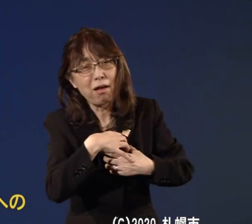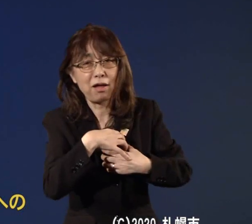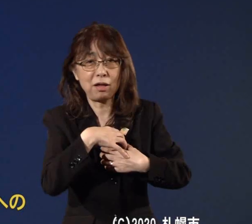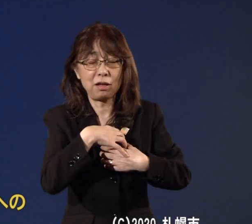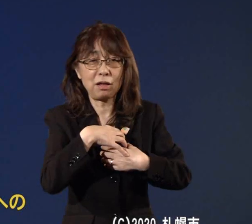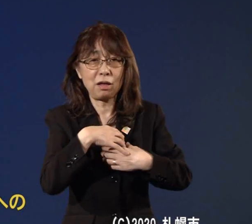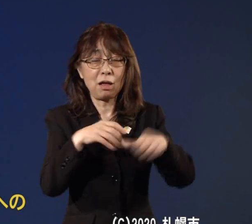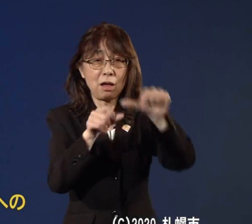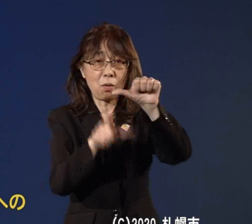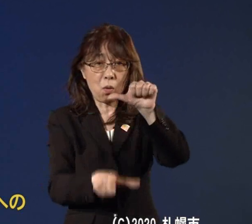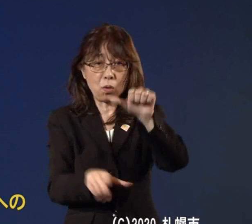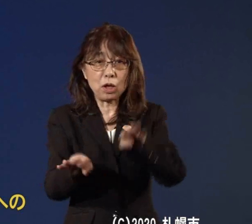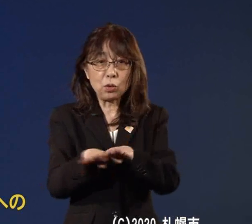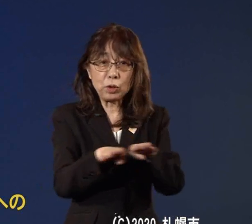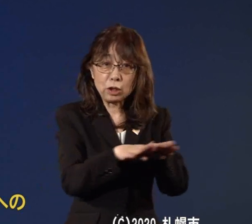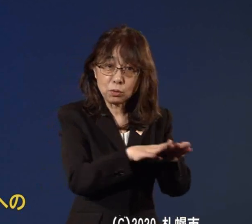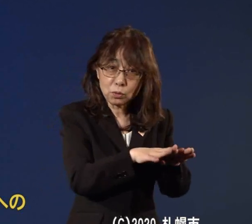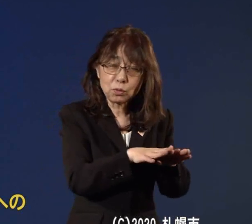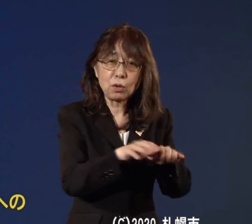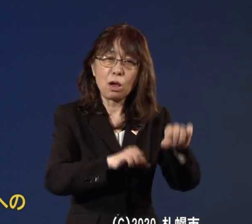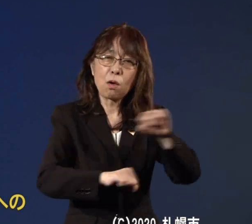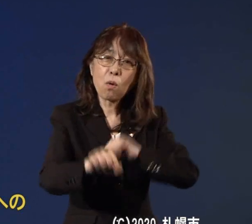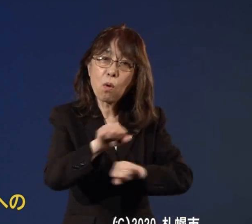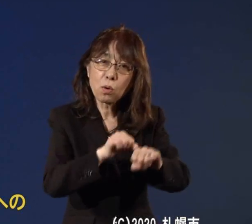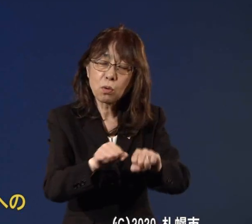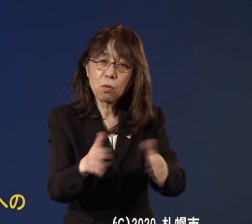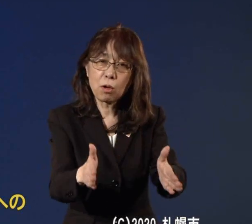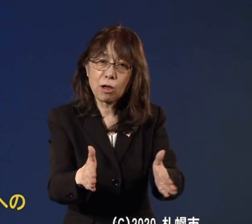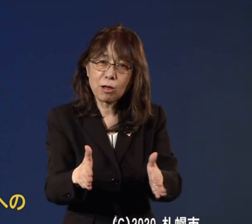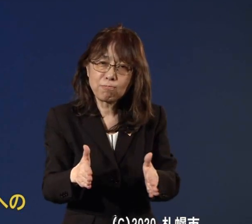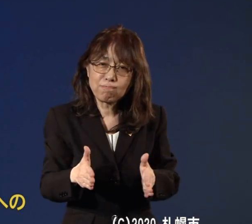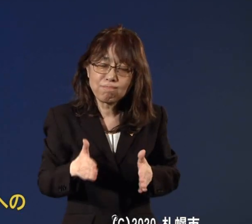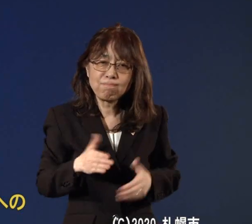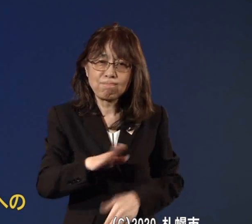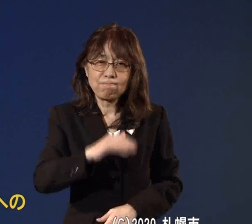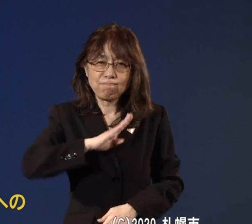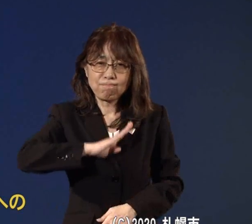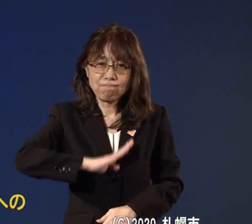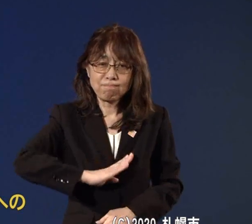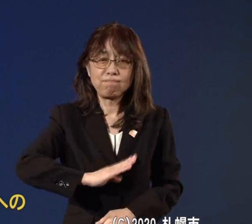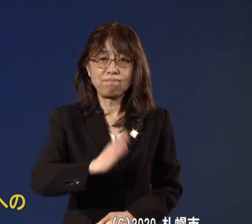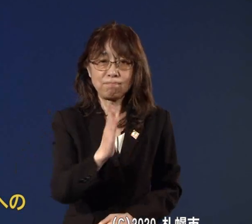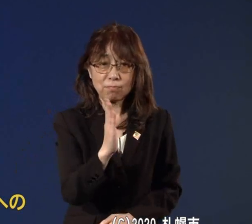の行動はお控えをいただきたいというふうに思いますそして何よりも